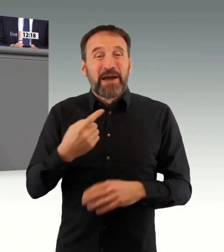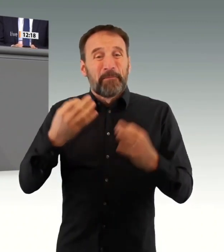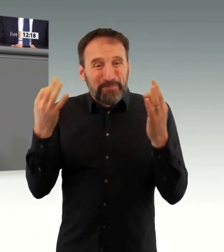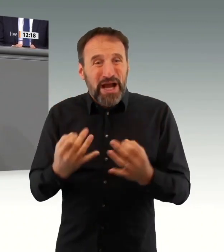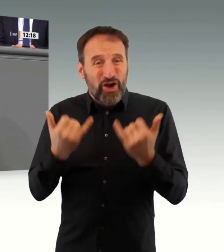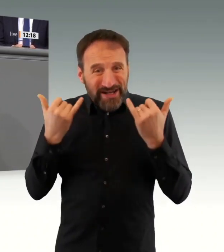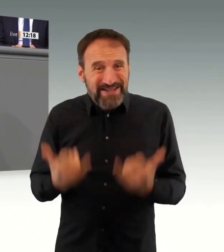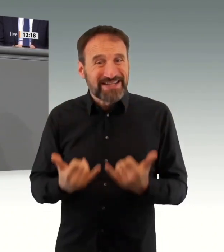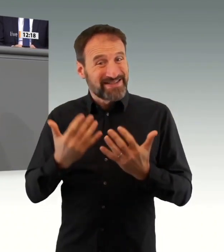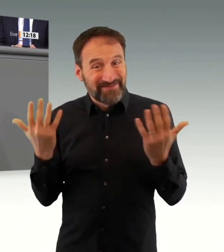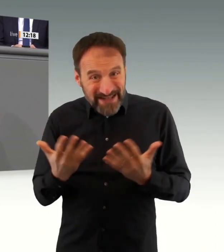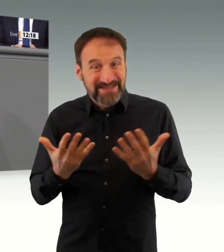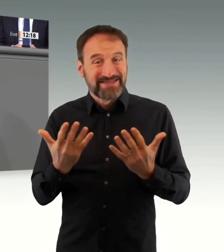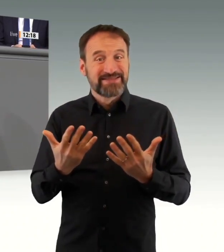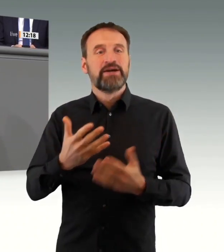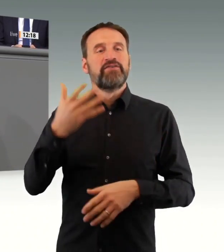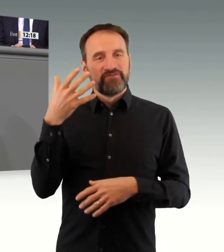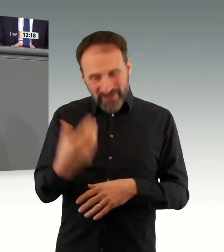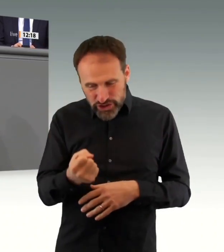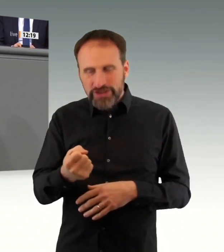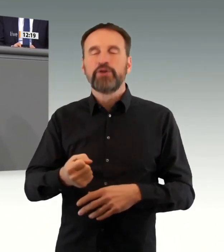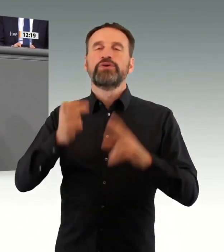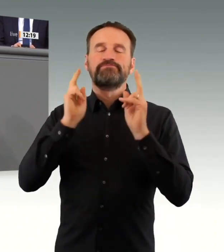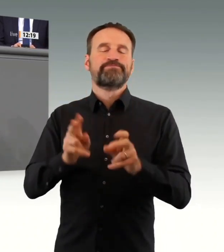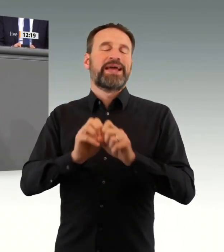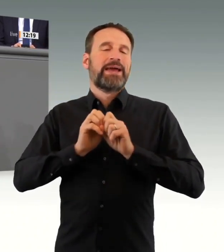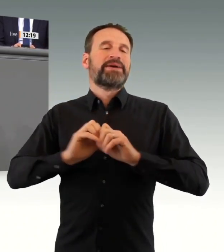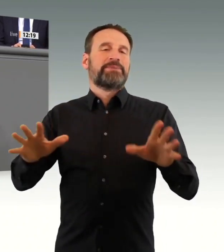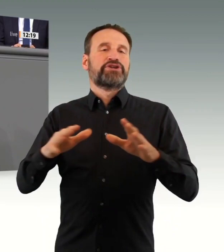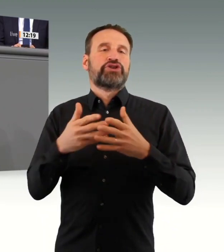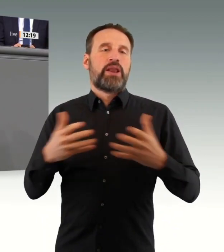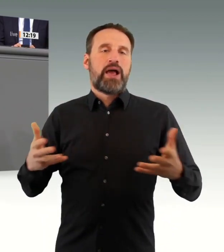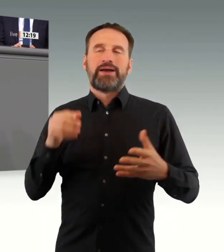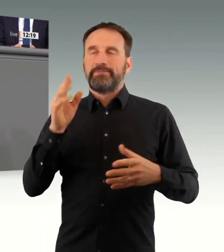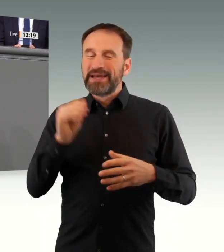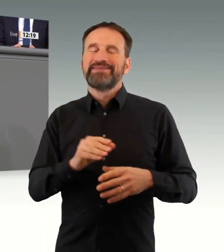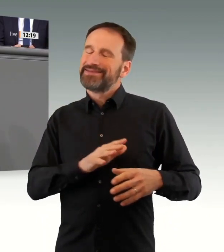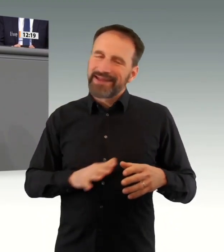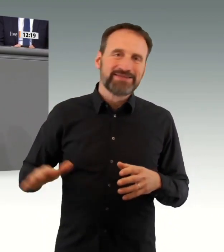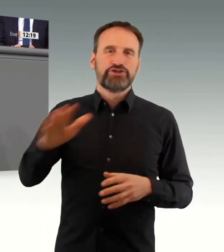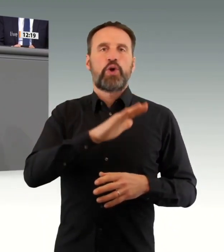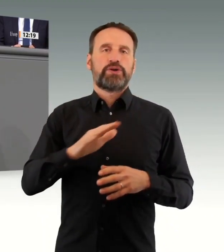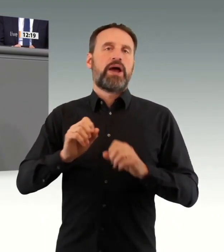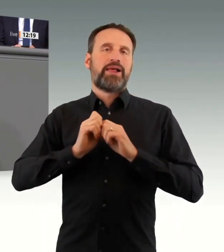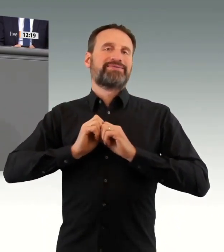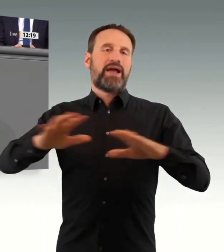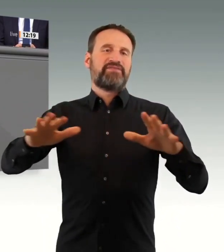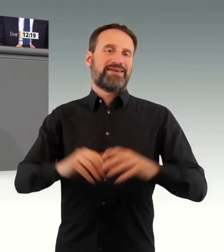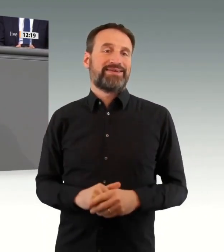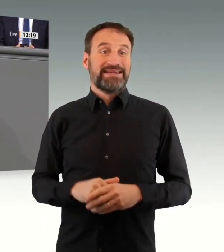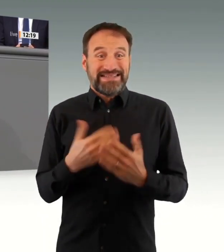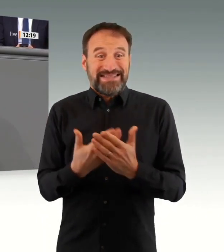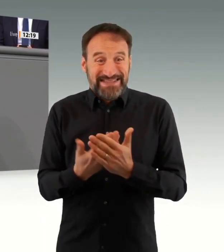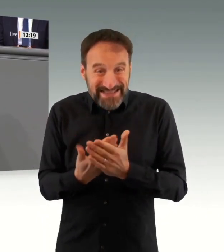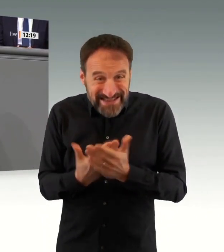massive Auswirkungen auf die Versorgungssituation, nicht nur der Covid-Patienten, sondern natürlich auch derjenigen, die sich aus